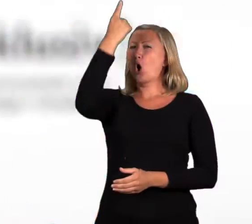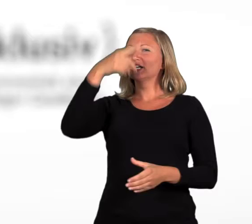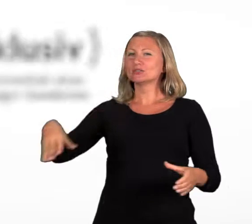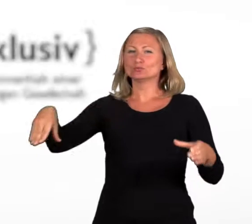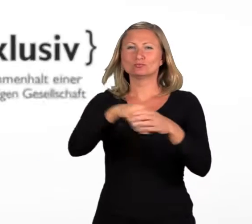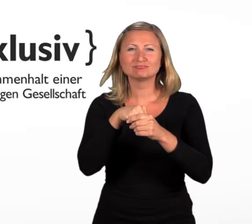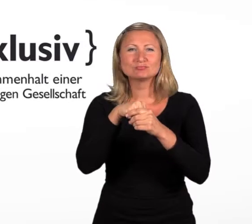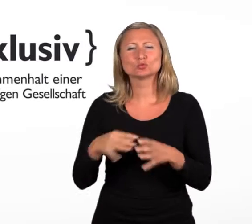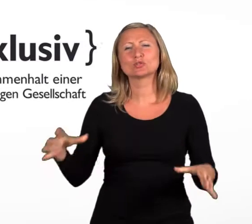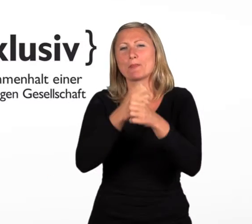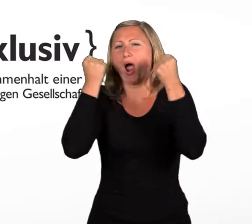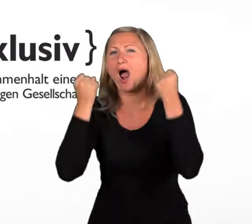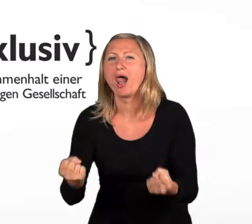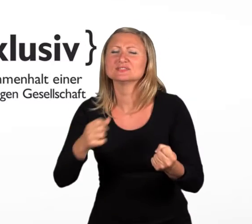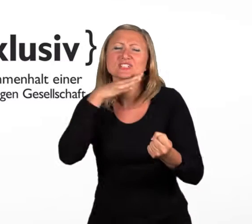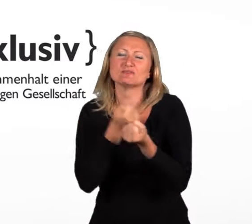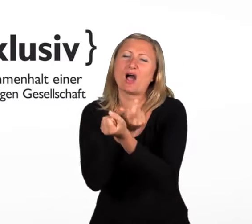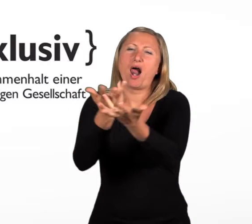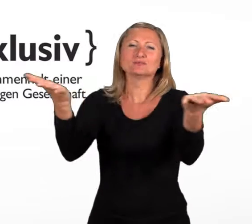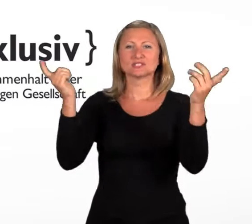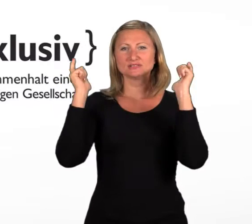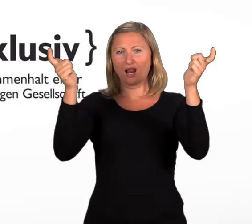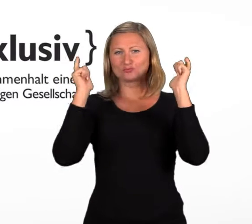Hochinklusiv Zusammenhalt einer vielfältigen Gesellschaft